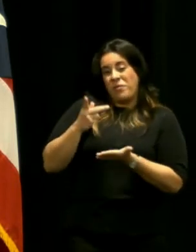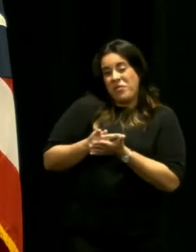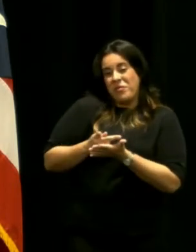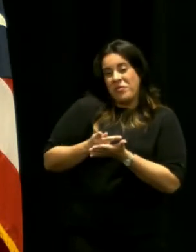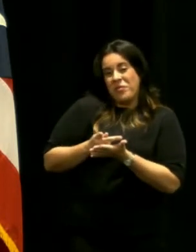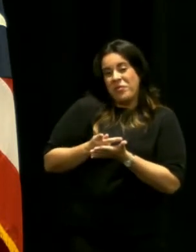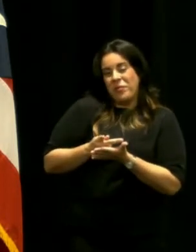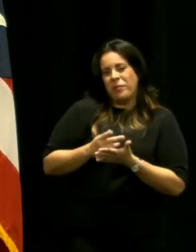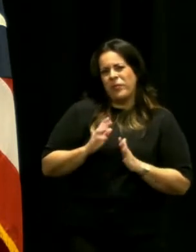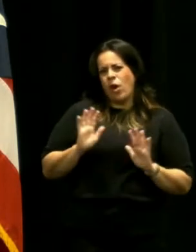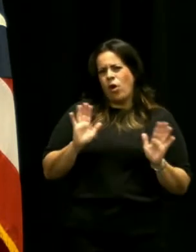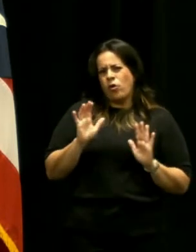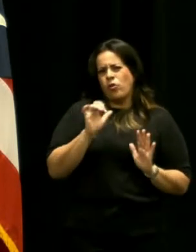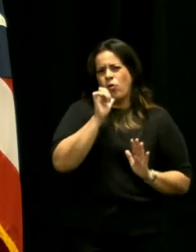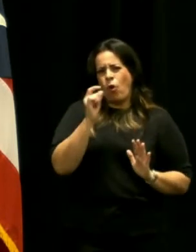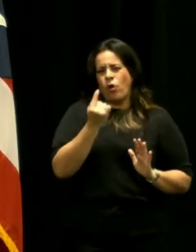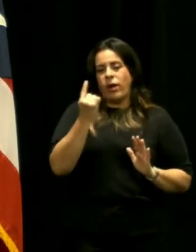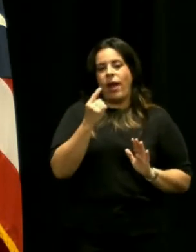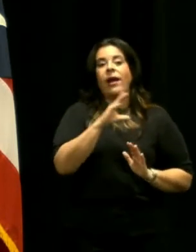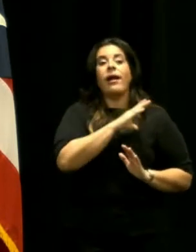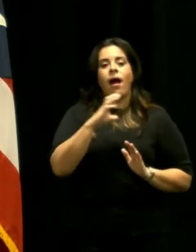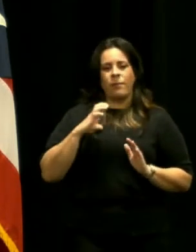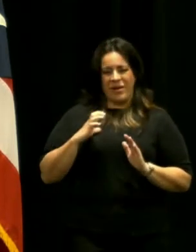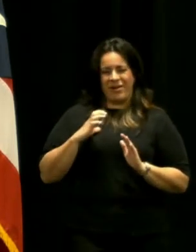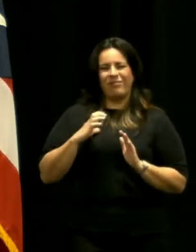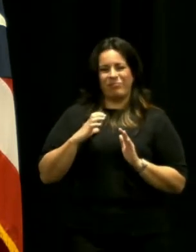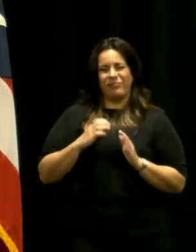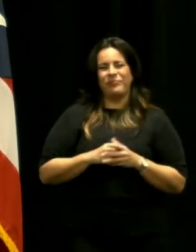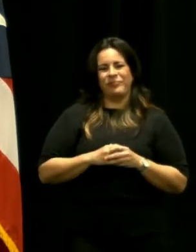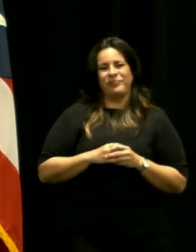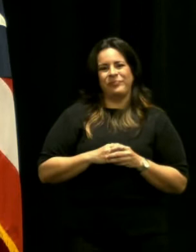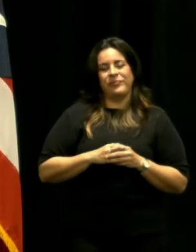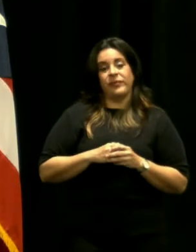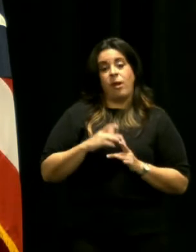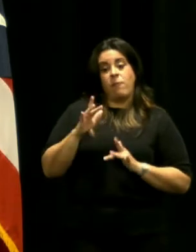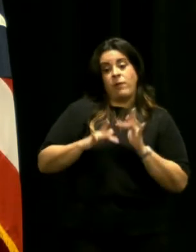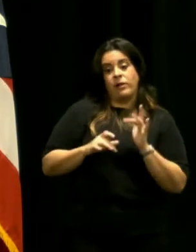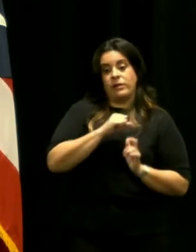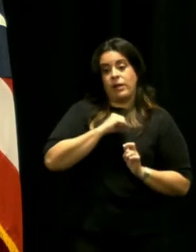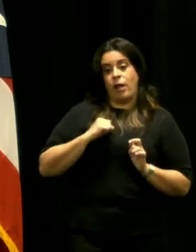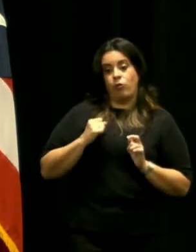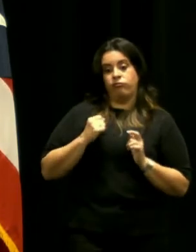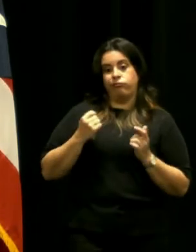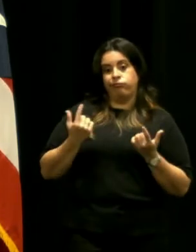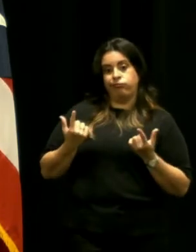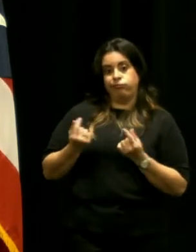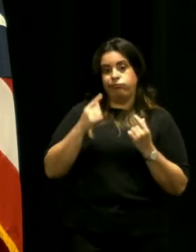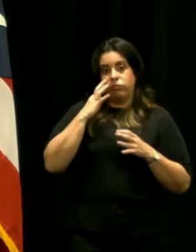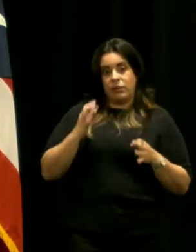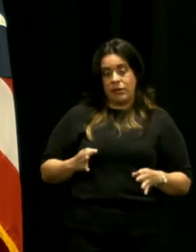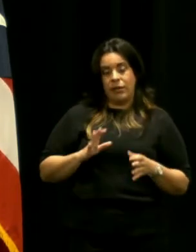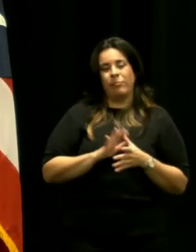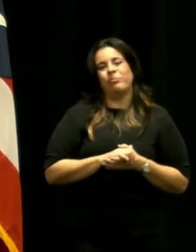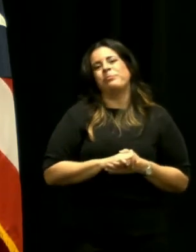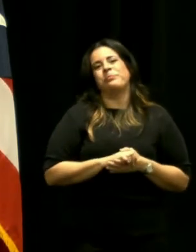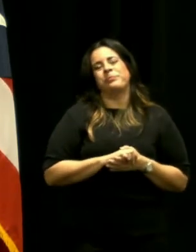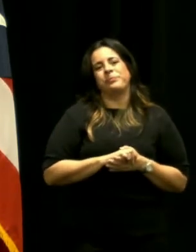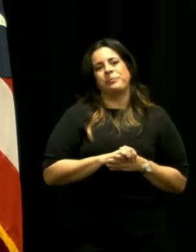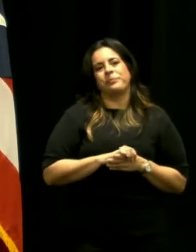no es la legislatura por cierto es la cámara en este momento dado falta que el senado actúe pues